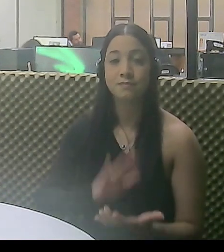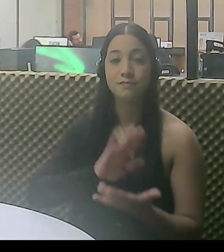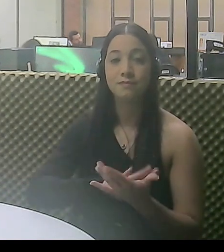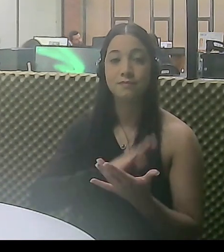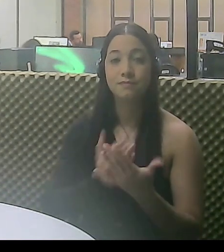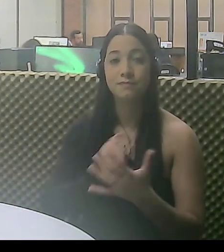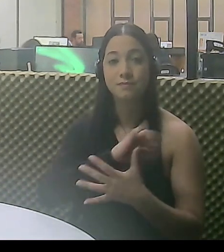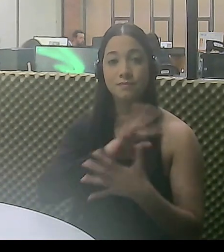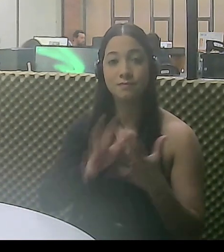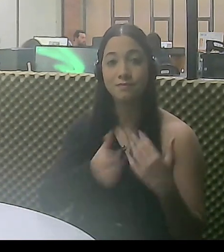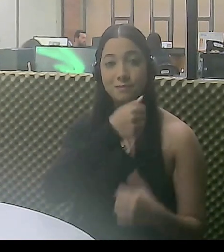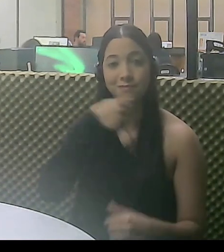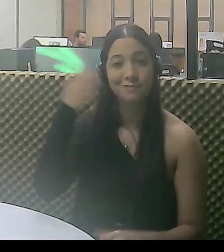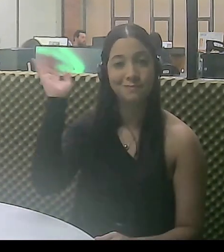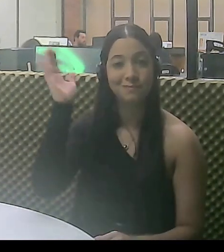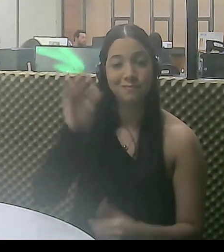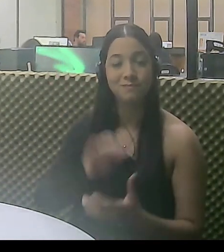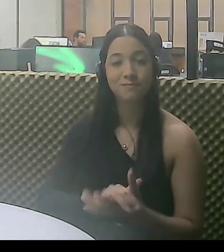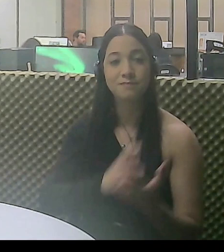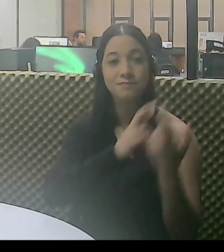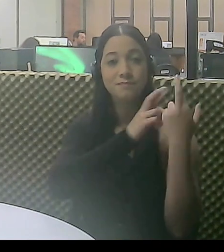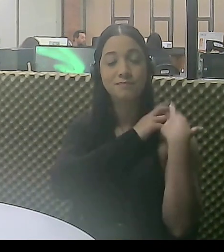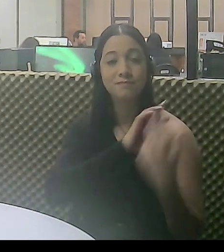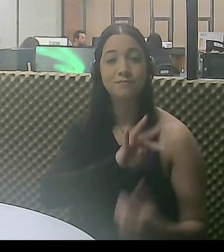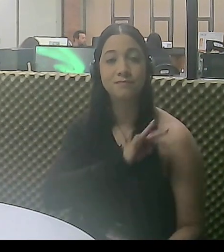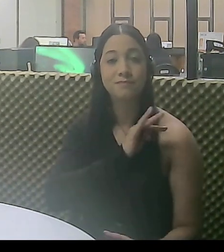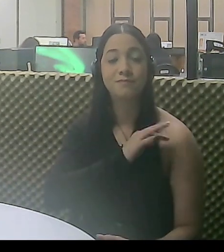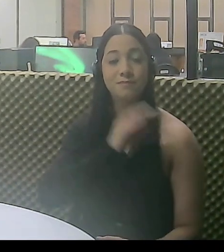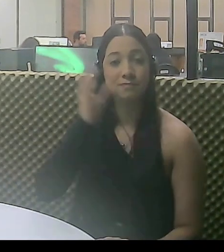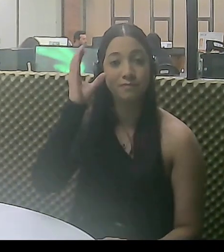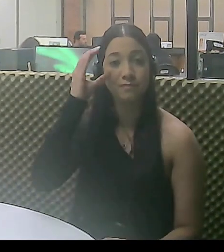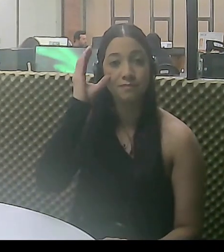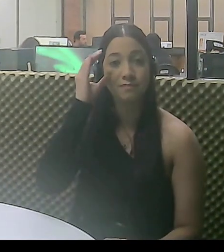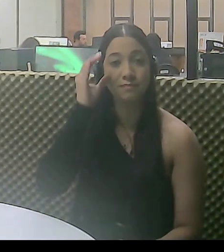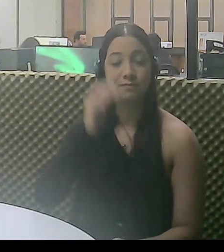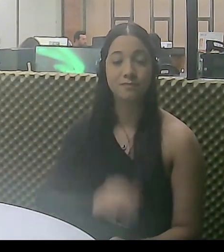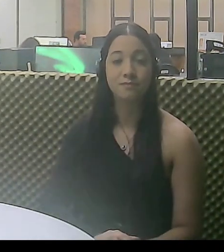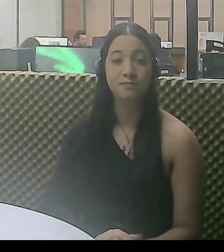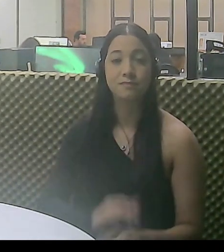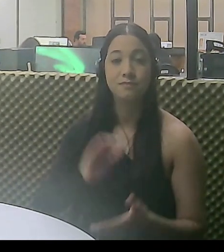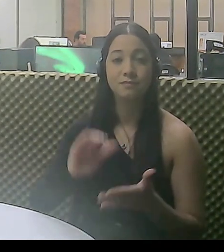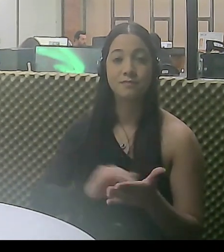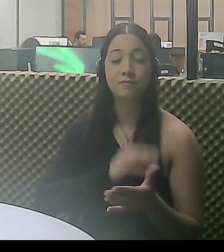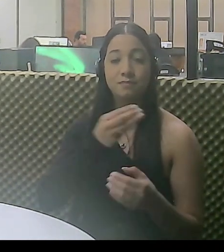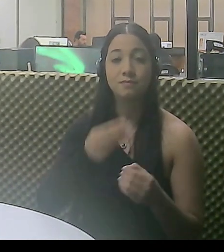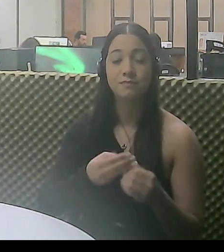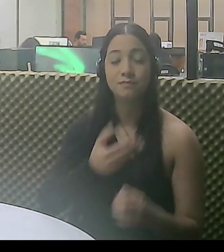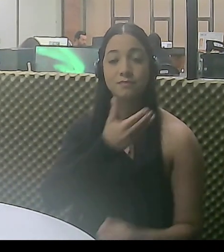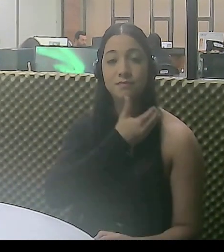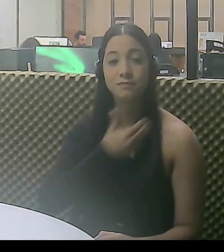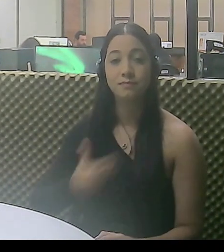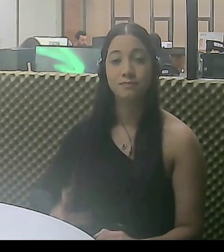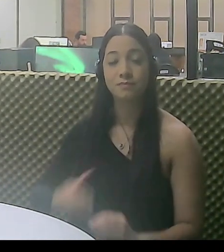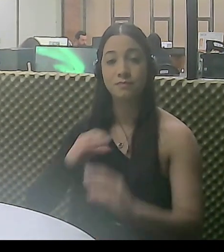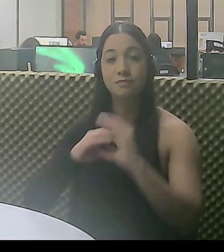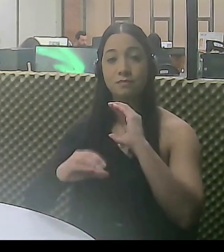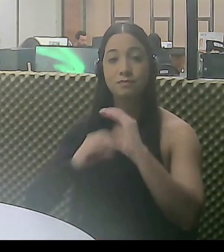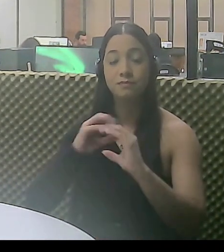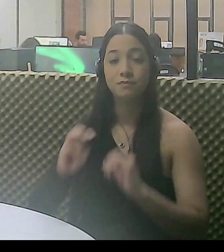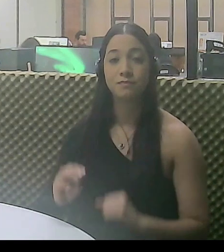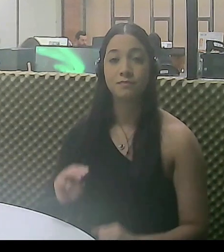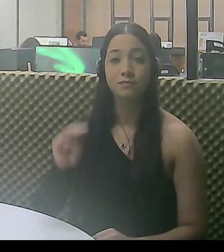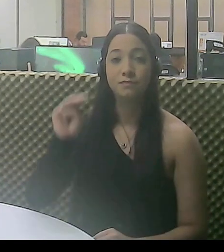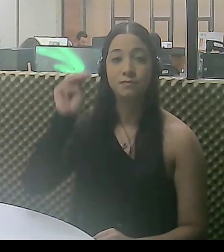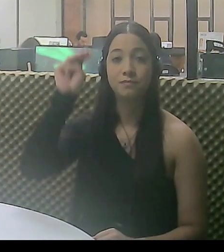Gianotti. Tradução em Libras, Amanda Valentim. Responsável técnico, Cristiano Silva. Secretário Municipal de Governo e